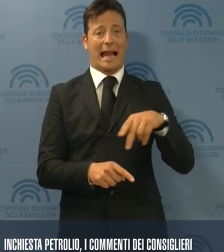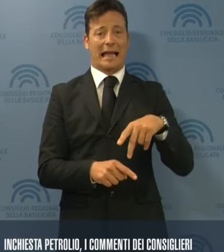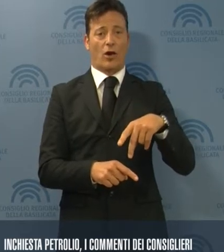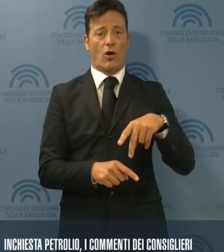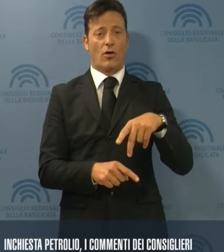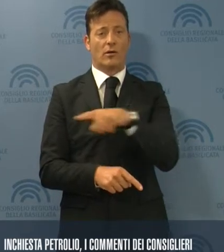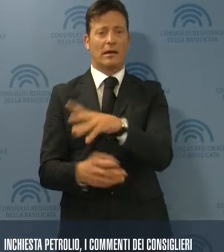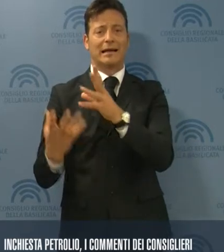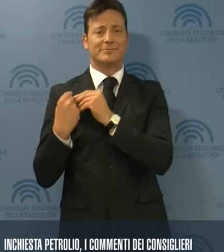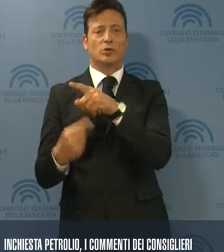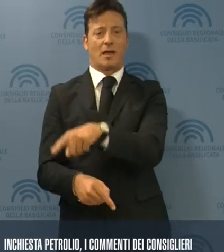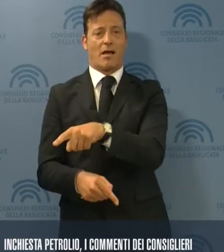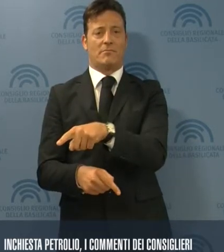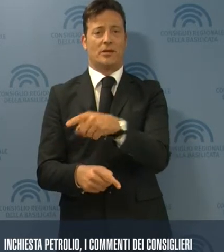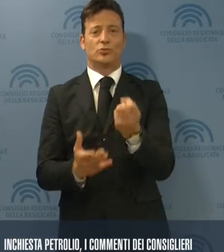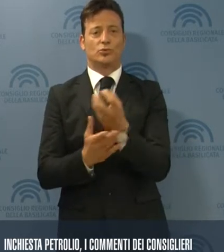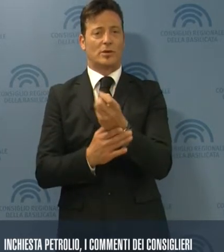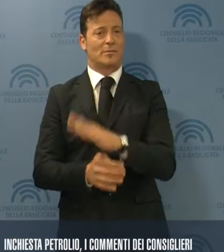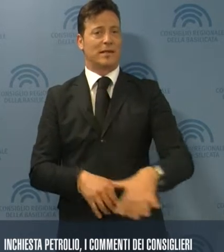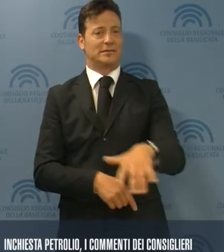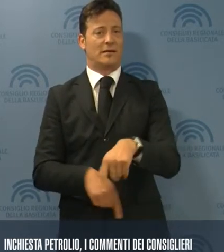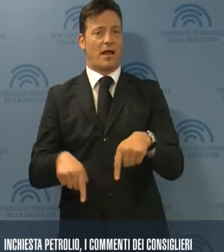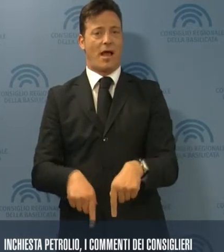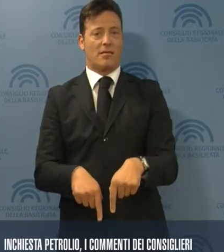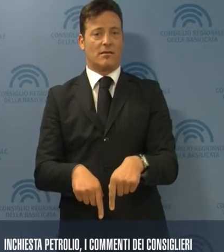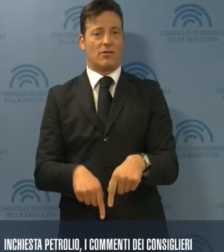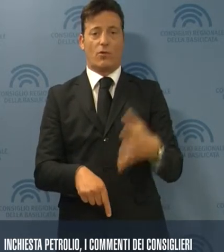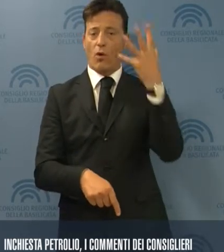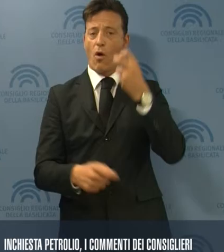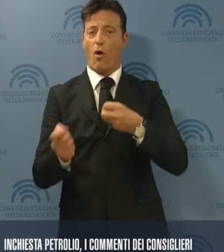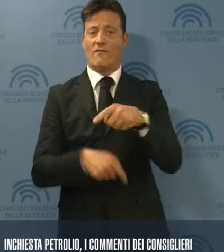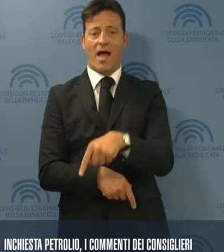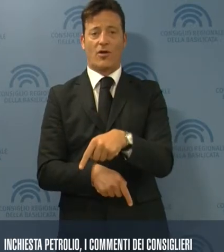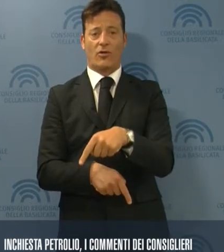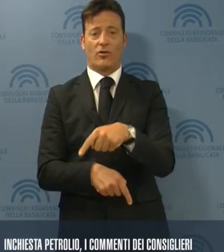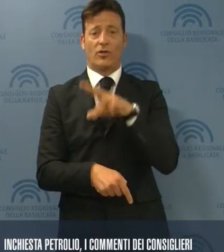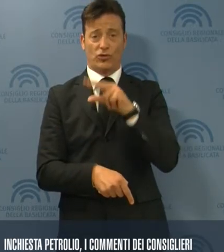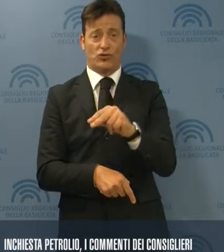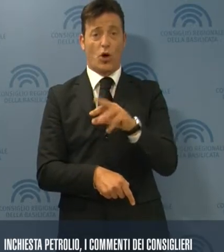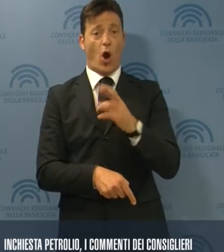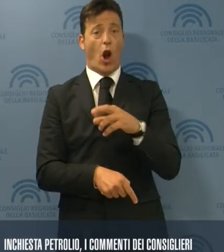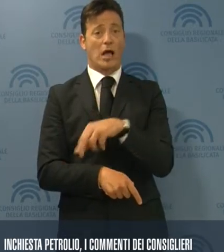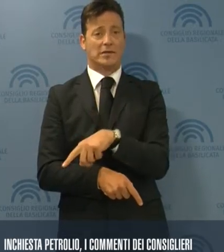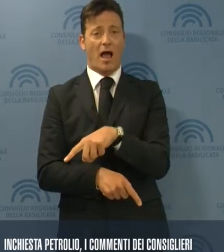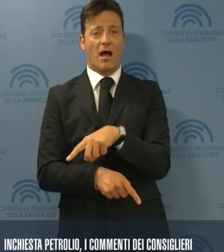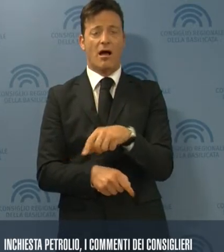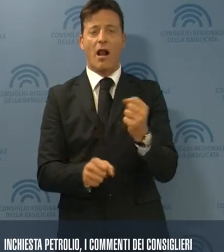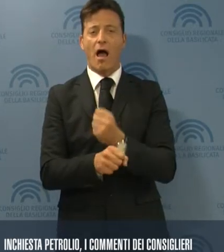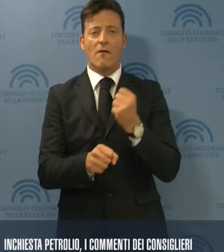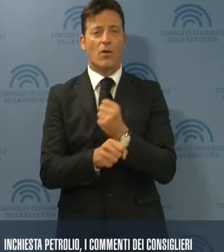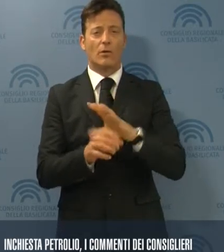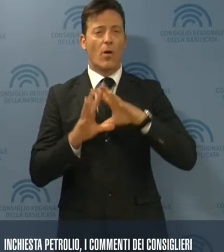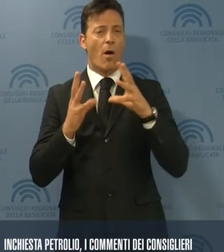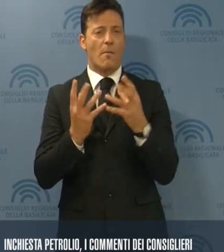corresponsabile di quanto accaduto in Basilicata. Il Governo, ha rimarcato Rosa, non ha esercitato in